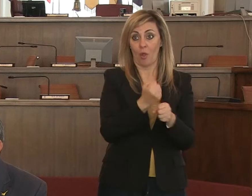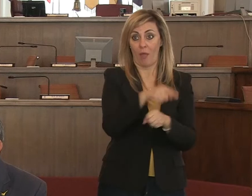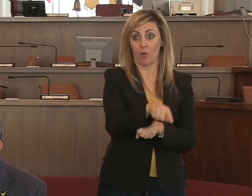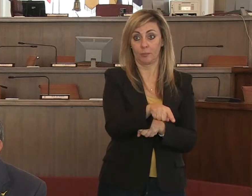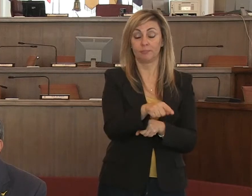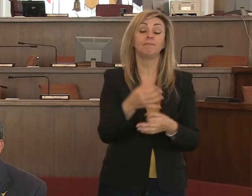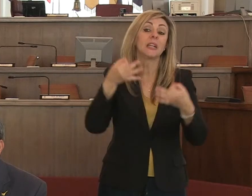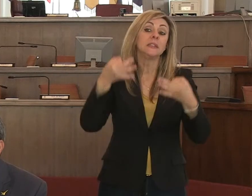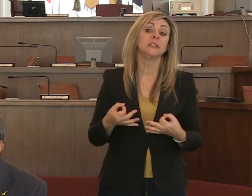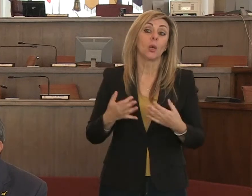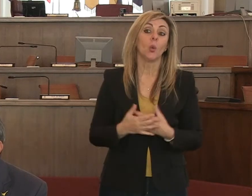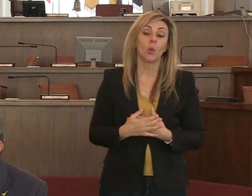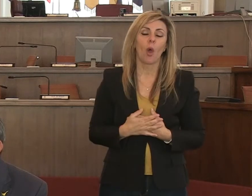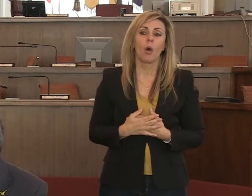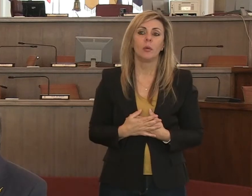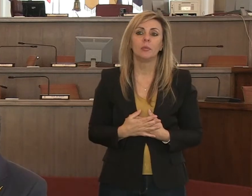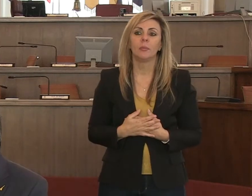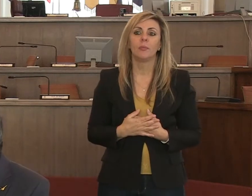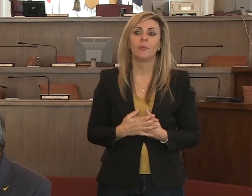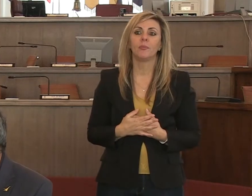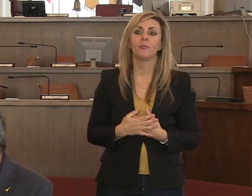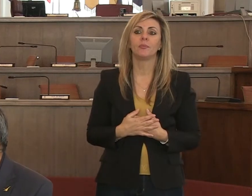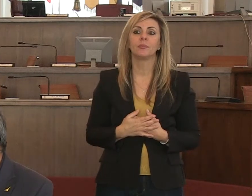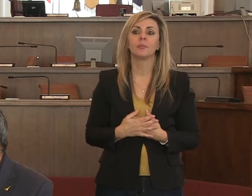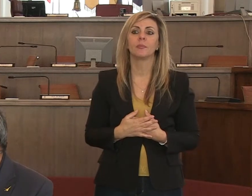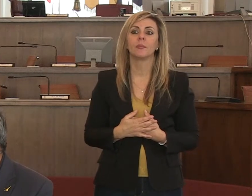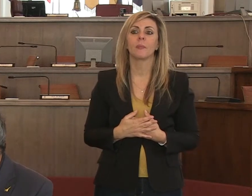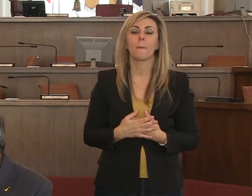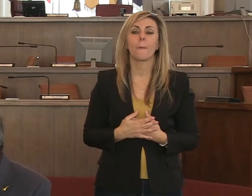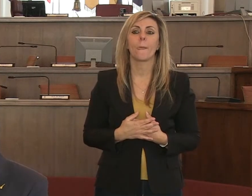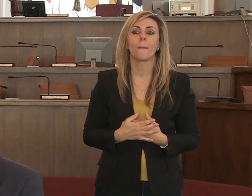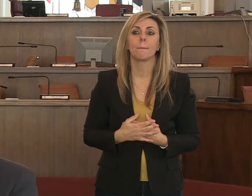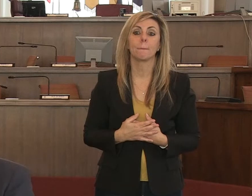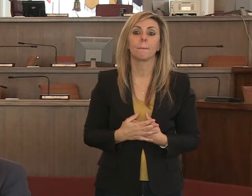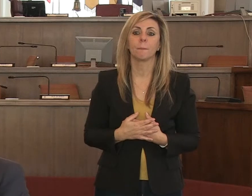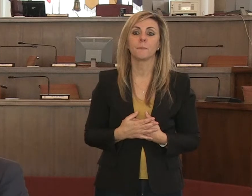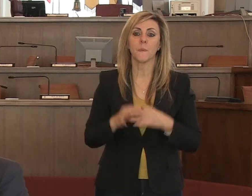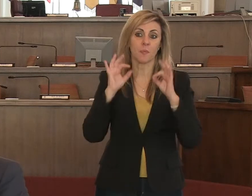sicuramente insomma portava portava reddito portava reddito